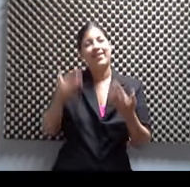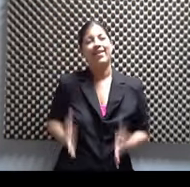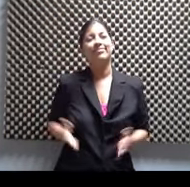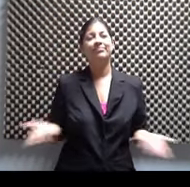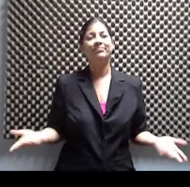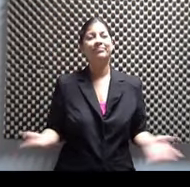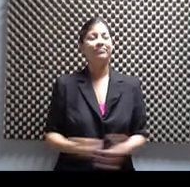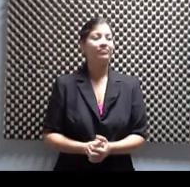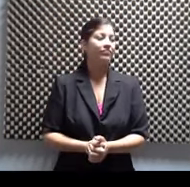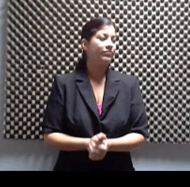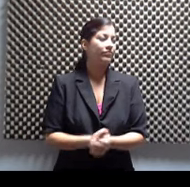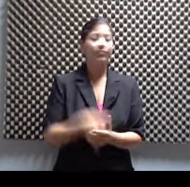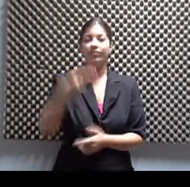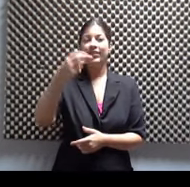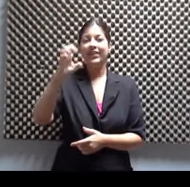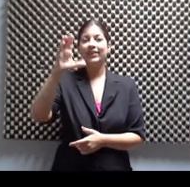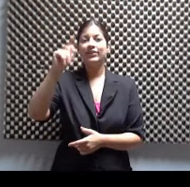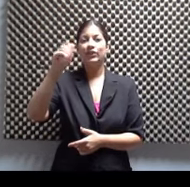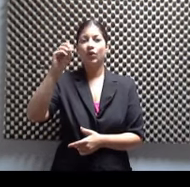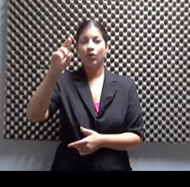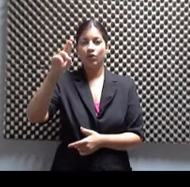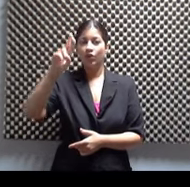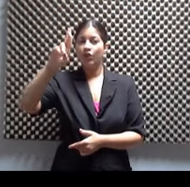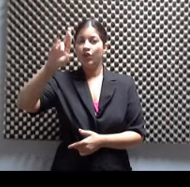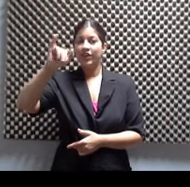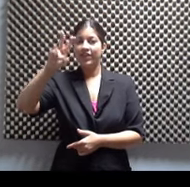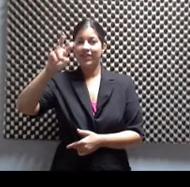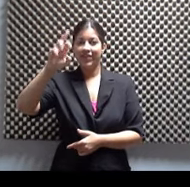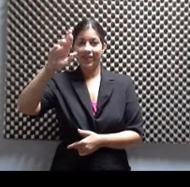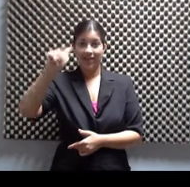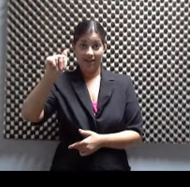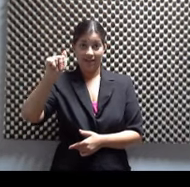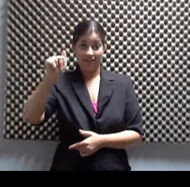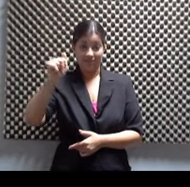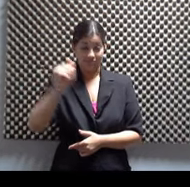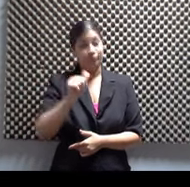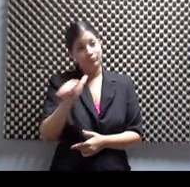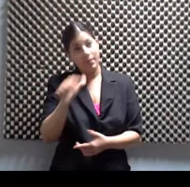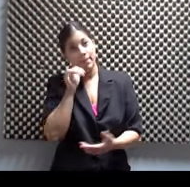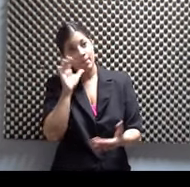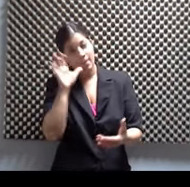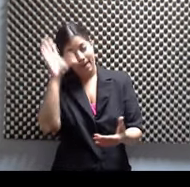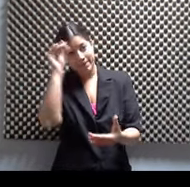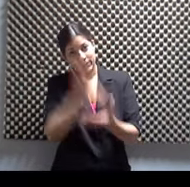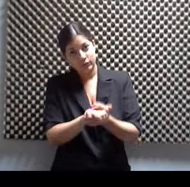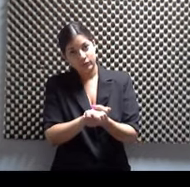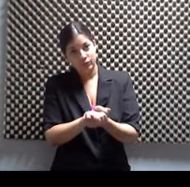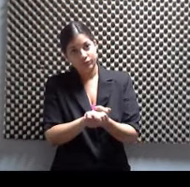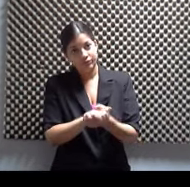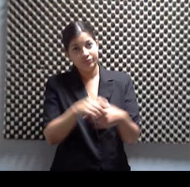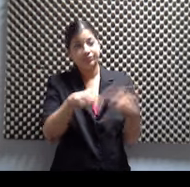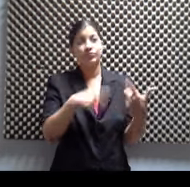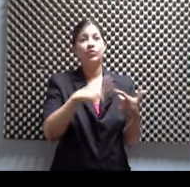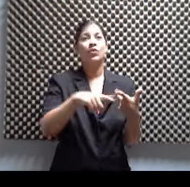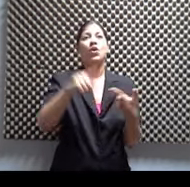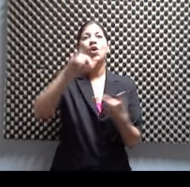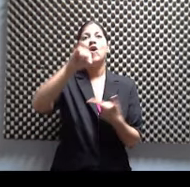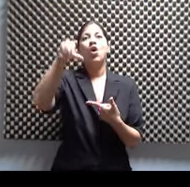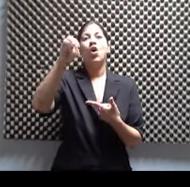Tenemos a Héctor Rivera, quien hace de su esposo, con un elenco de primera con Jorge Luis Ramos. Tenemos